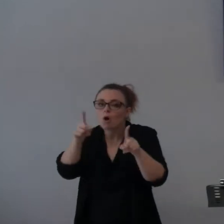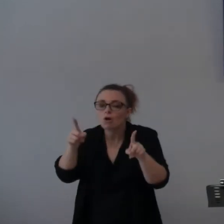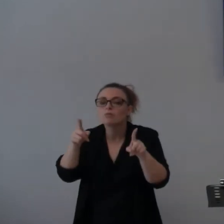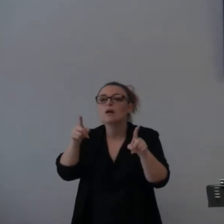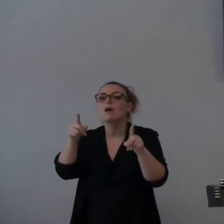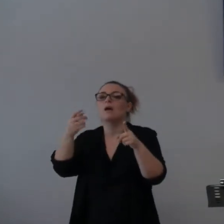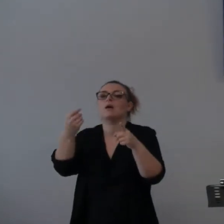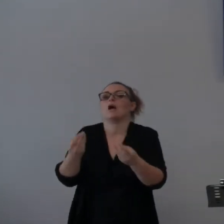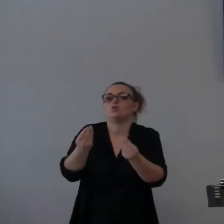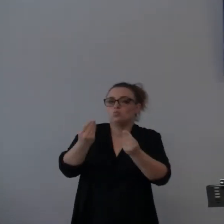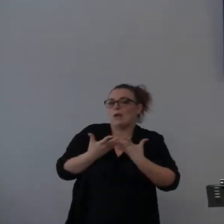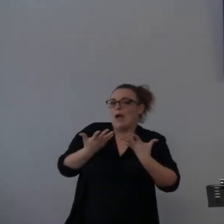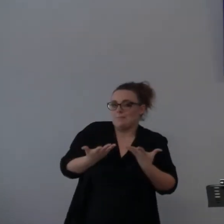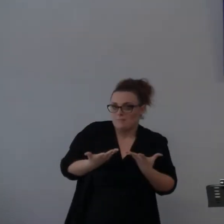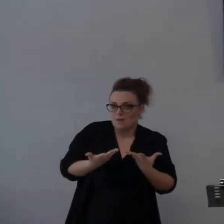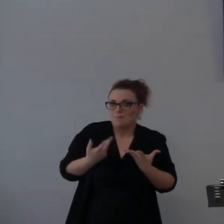consolarci.